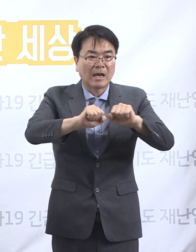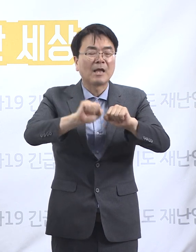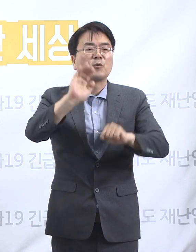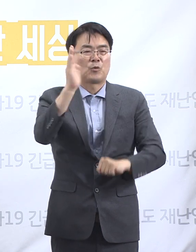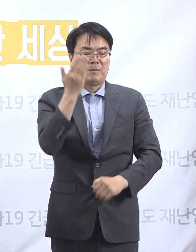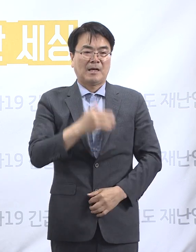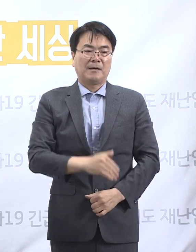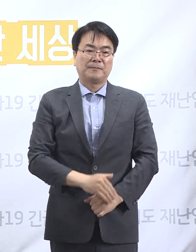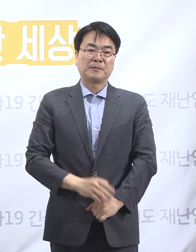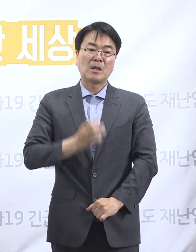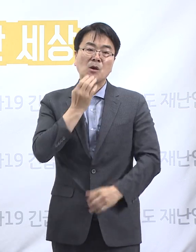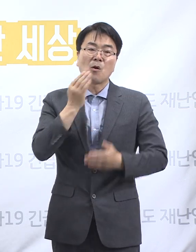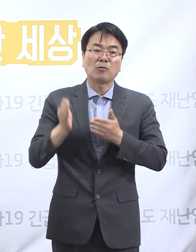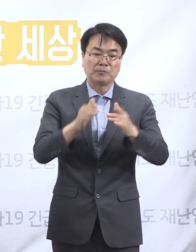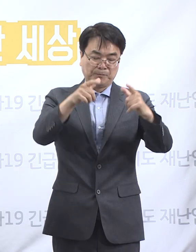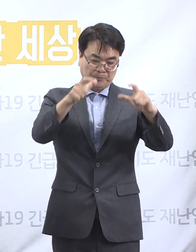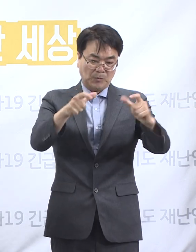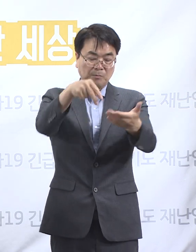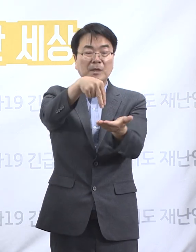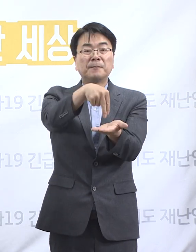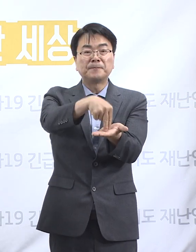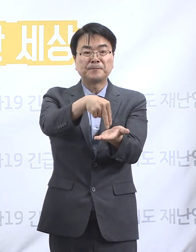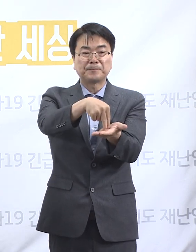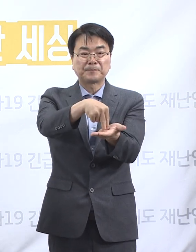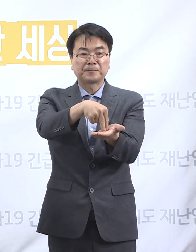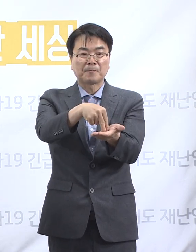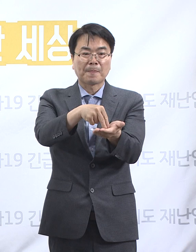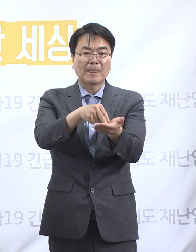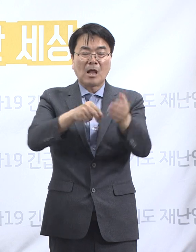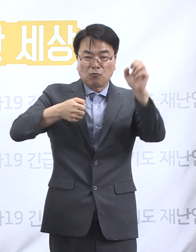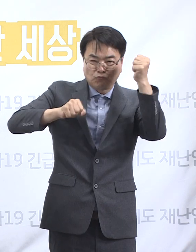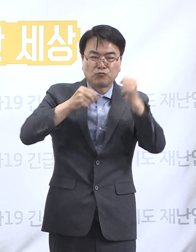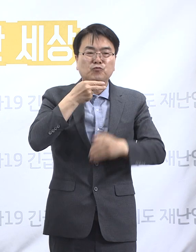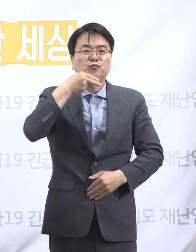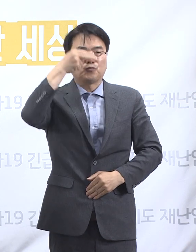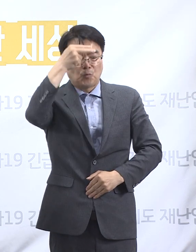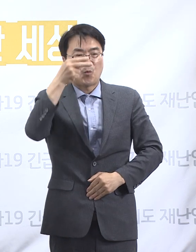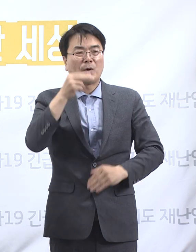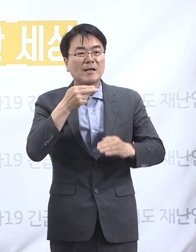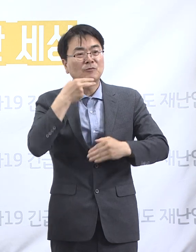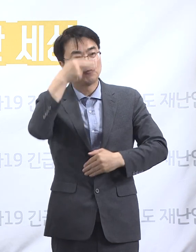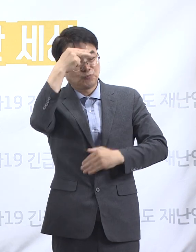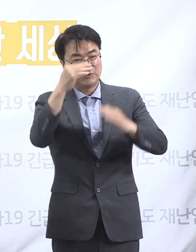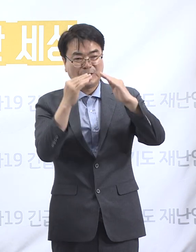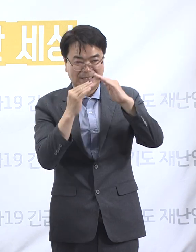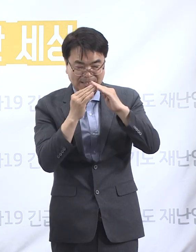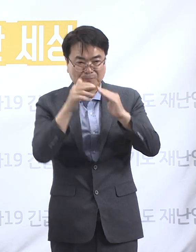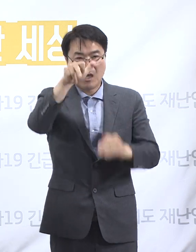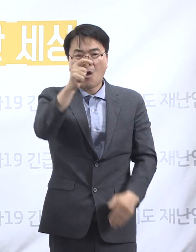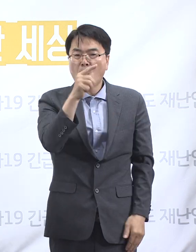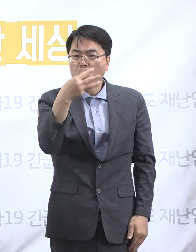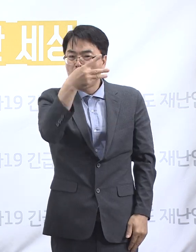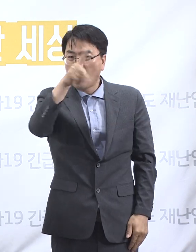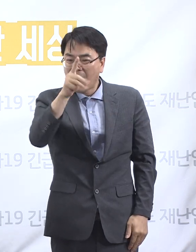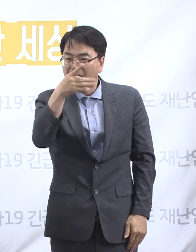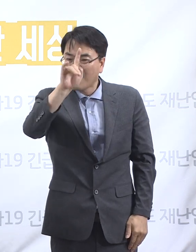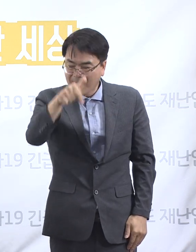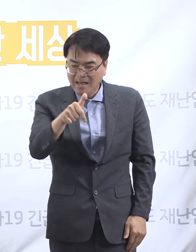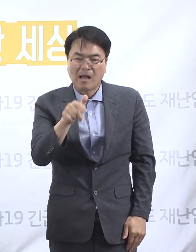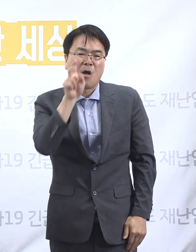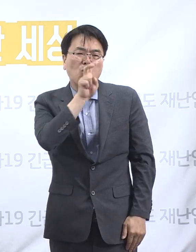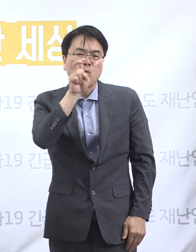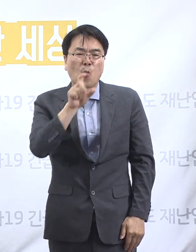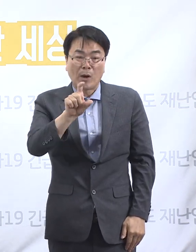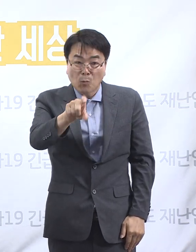경기도는 자체적으로 도내 유흥주점, 감성주점, 콜라텍 및 달란주점, 코인노래방에